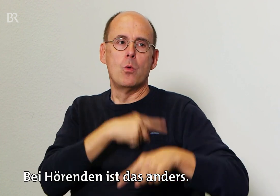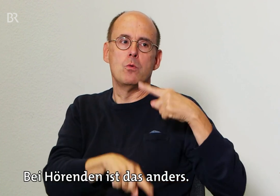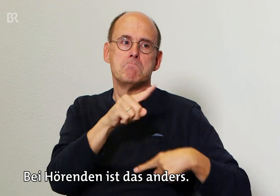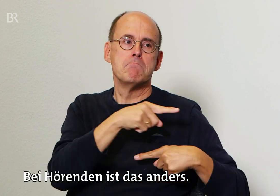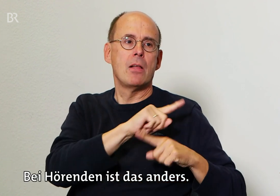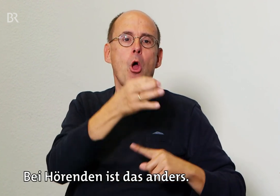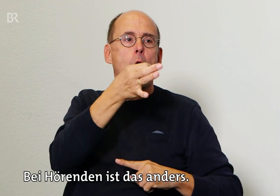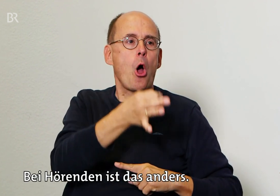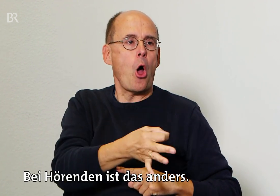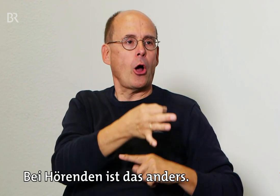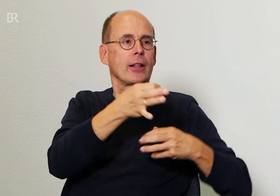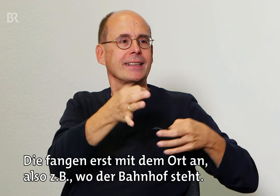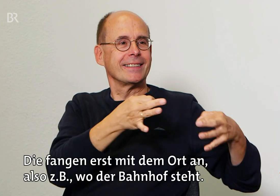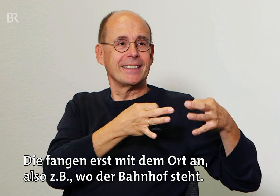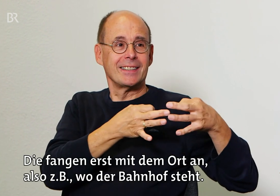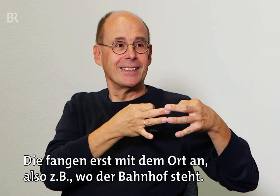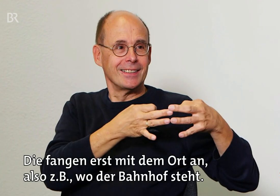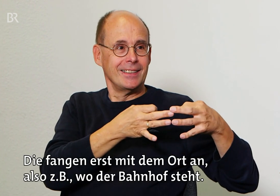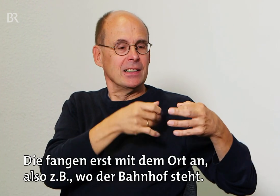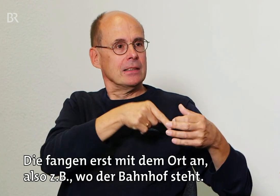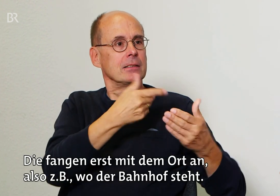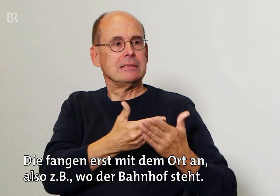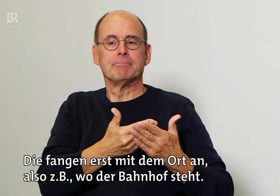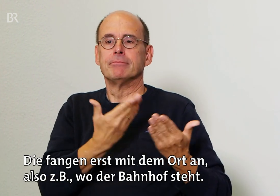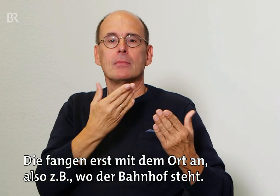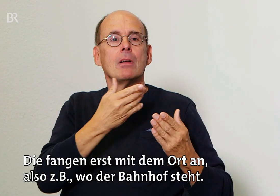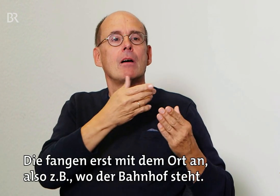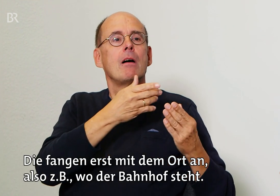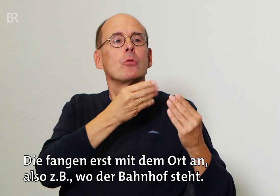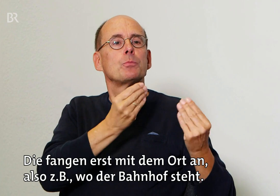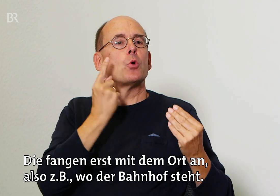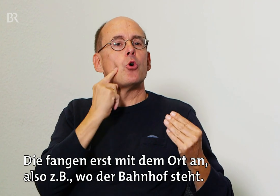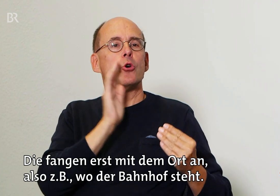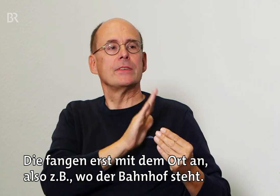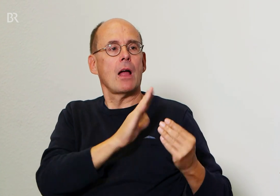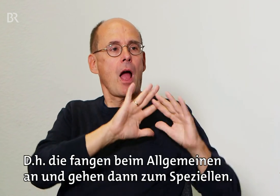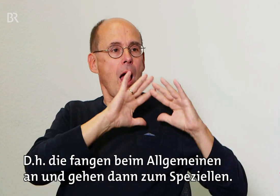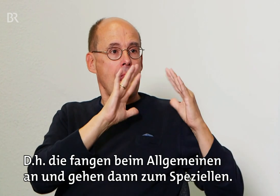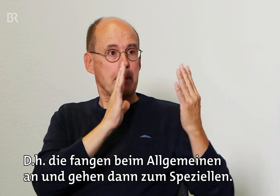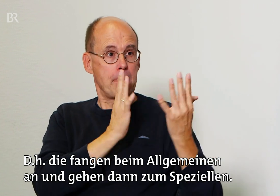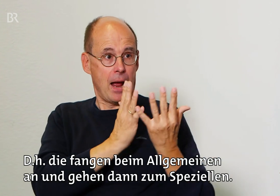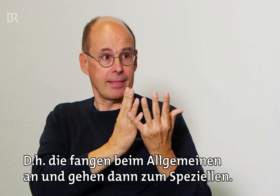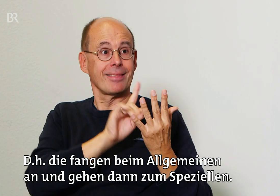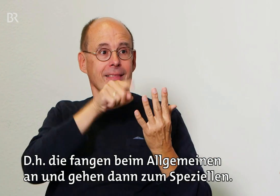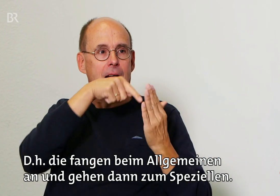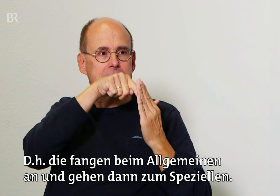Bei Hörenden ist das anders. Die fangen erst mit dem Ort an, also zum Beispiel, wo der Bahnhof steht. Das heißt, die fangen beim